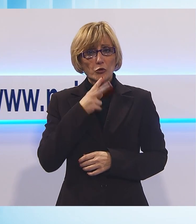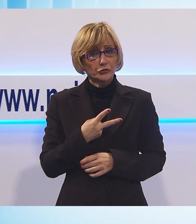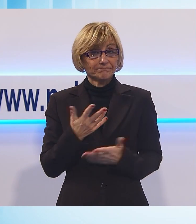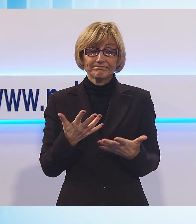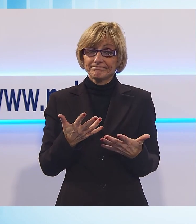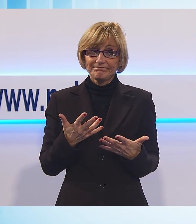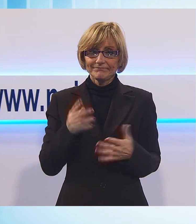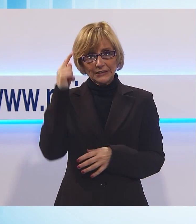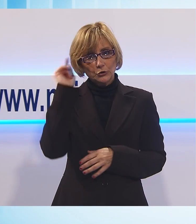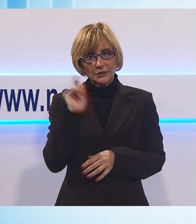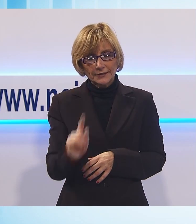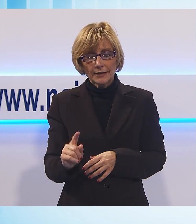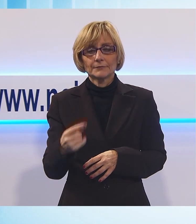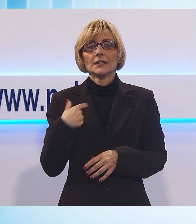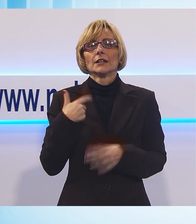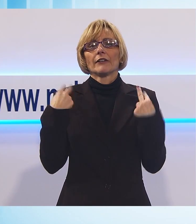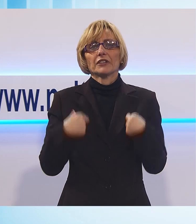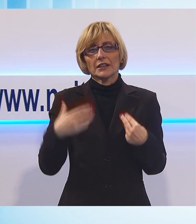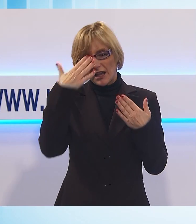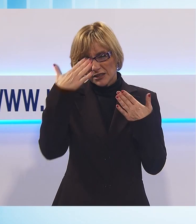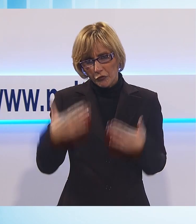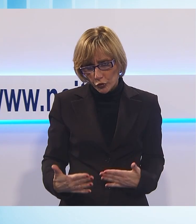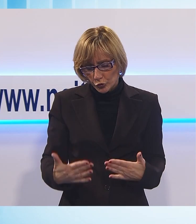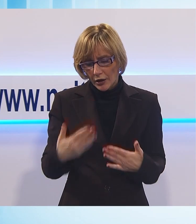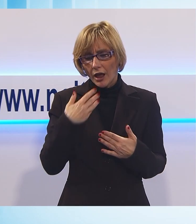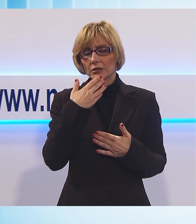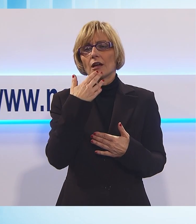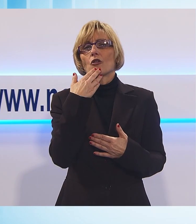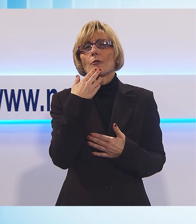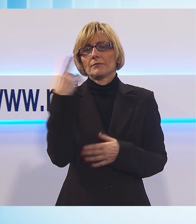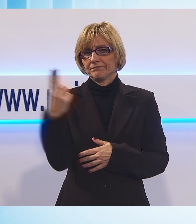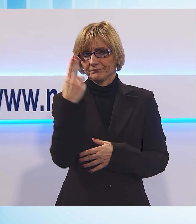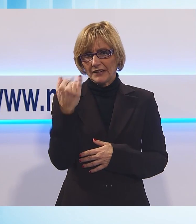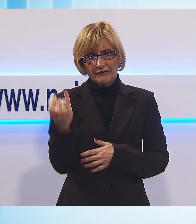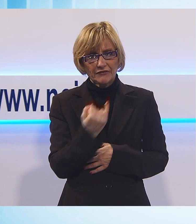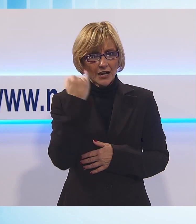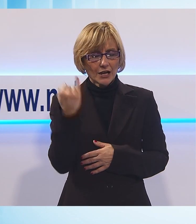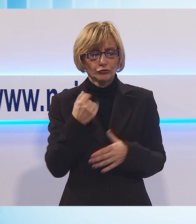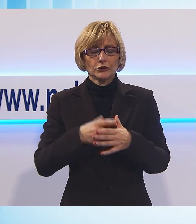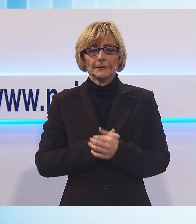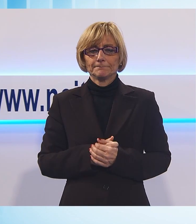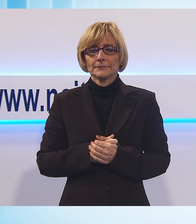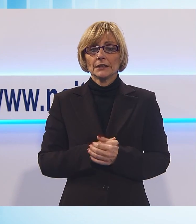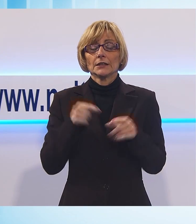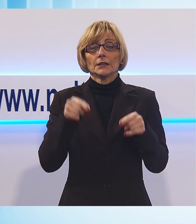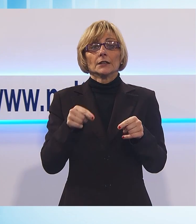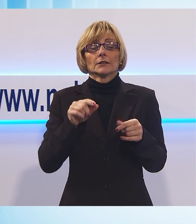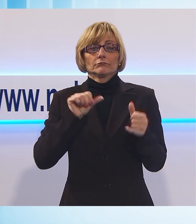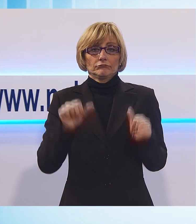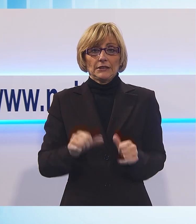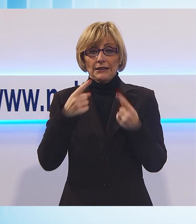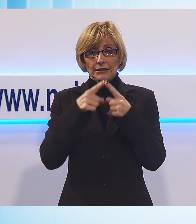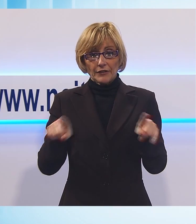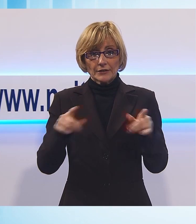sfortunata per ritrovare poi il nome sulla propria lapide, ma questa volta le cose sono andate in modo diverso. Ci ha